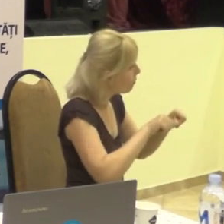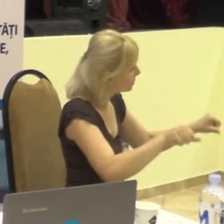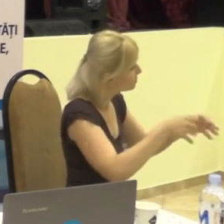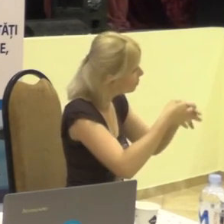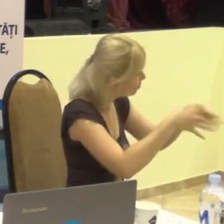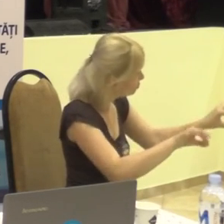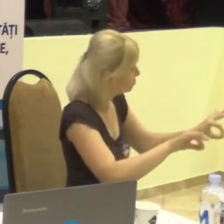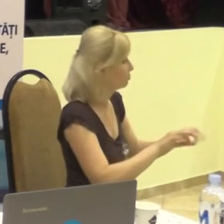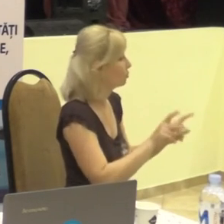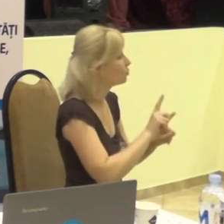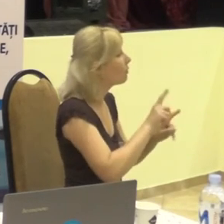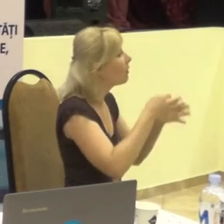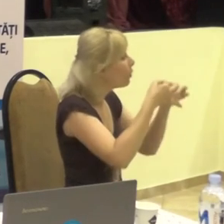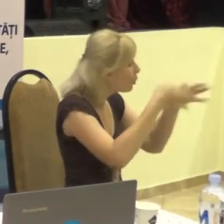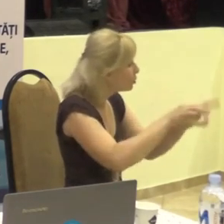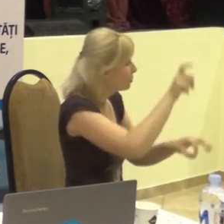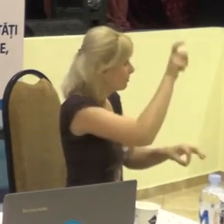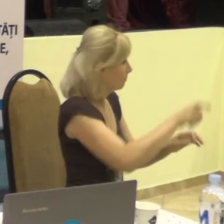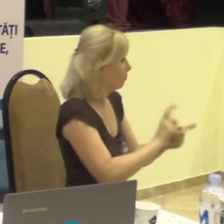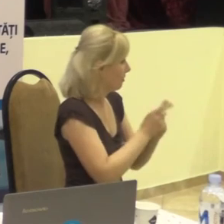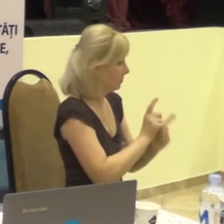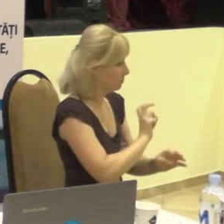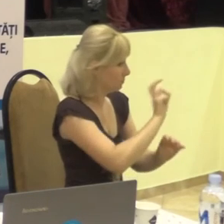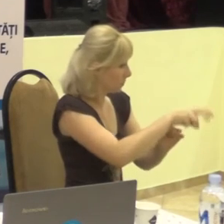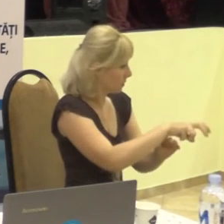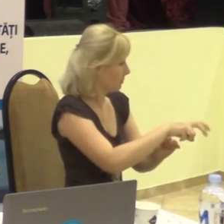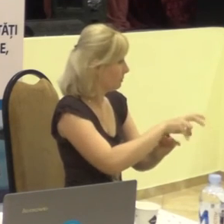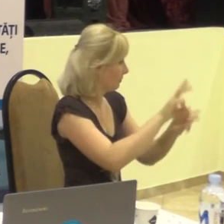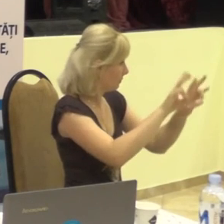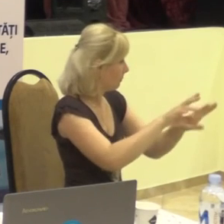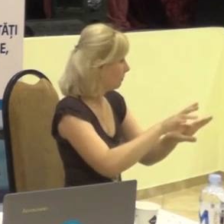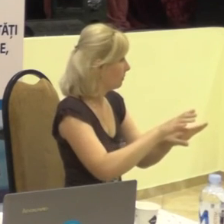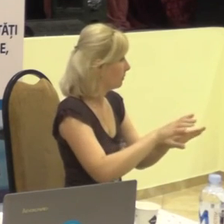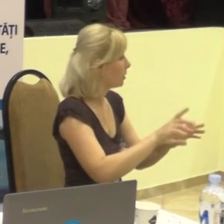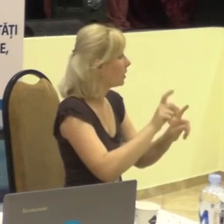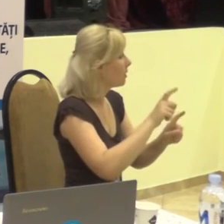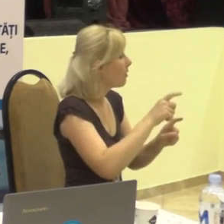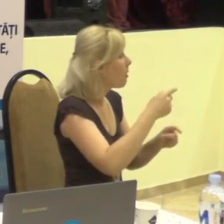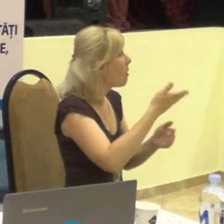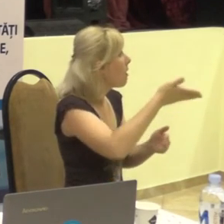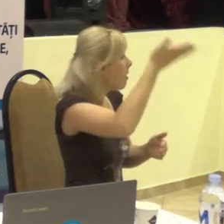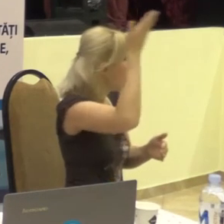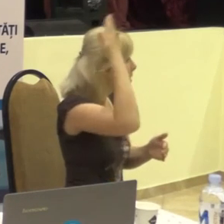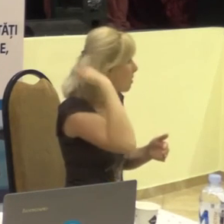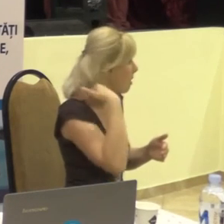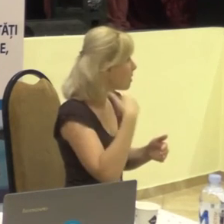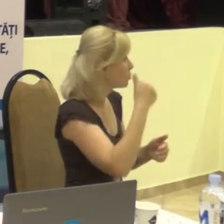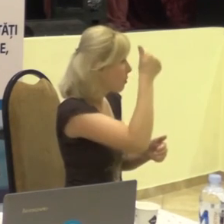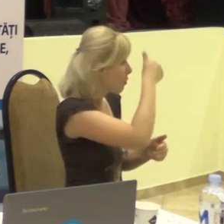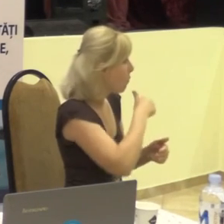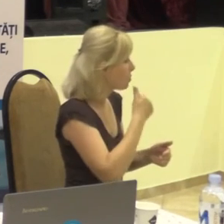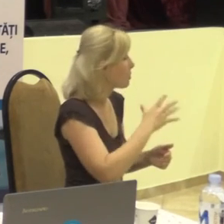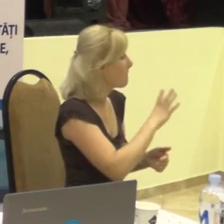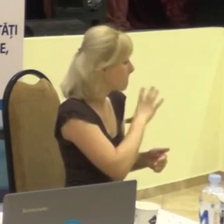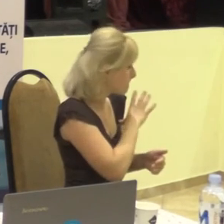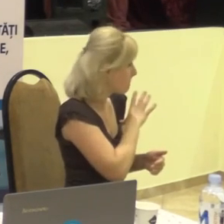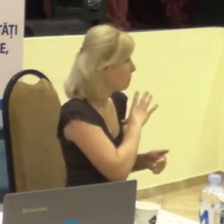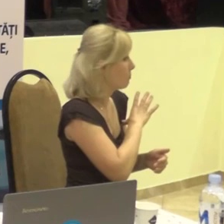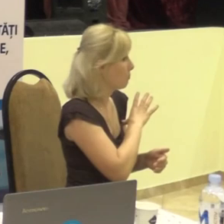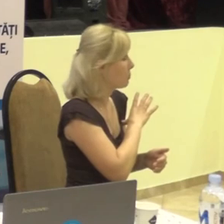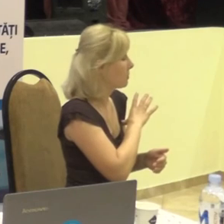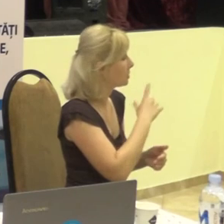Electorale Centrale care să le permite acest lucru. Și, în anii precedeni, s-a și făcut o astfel de